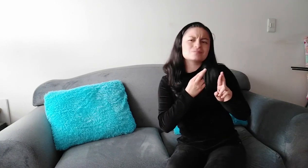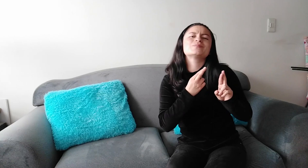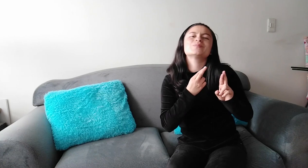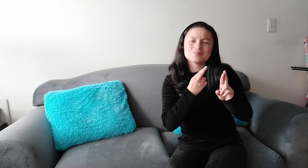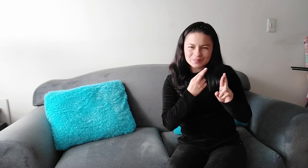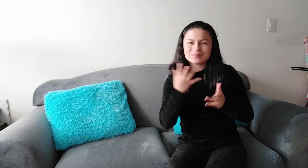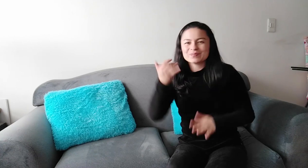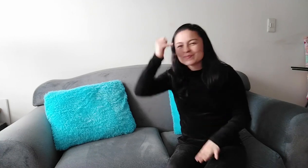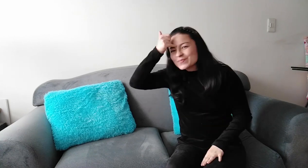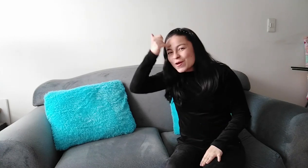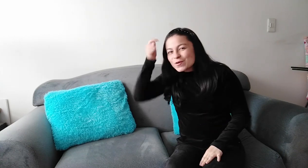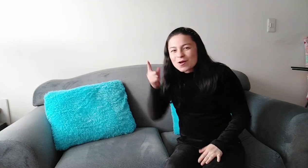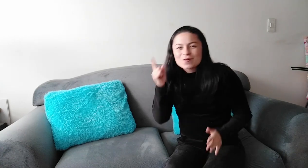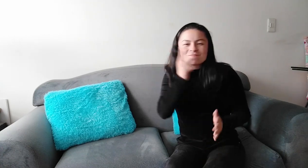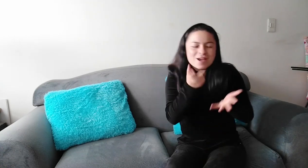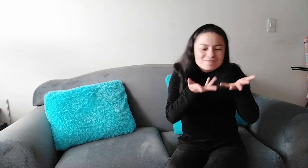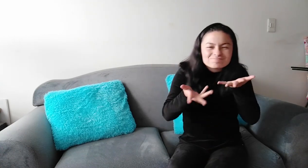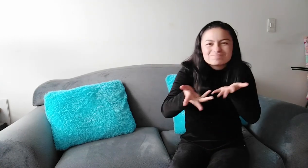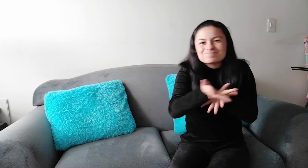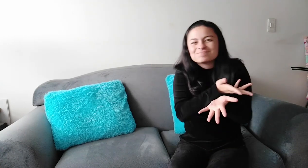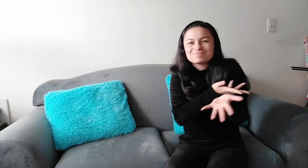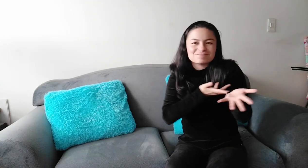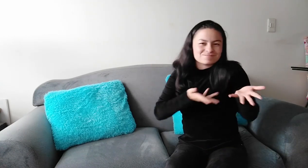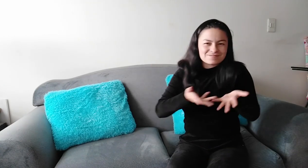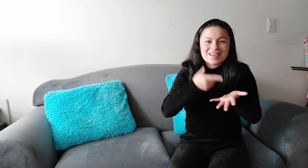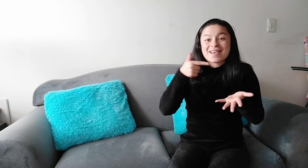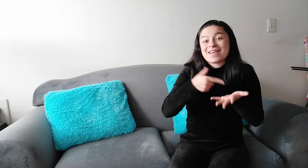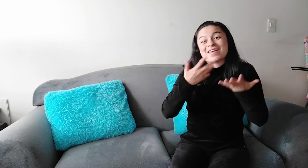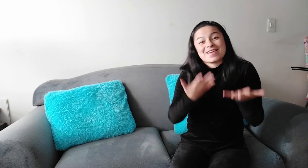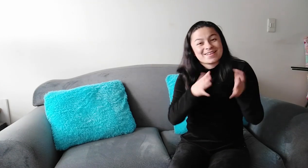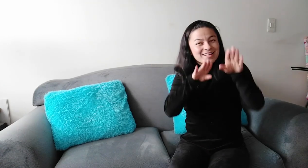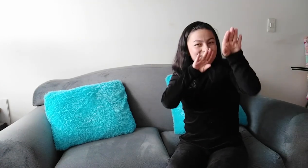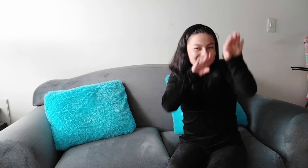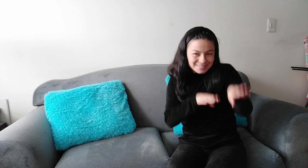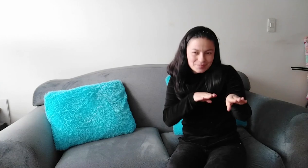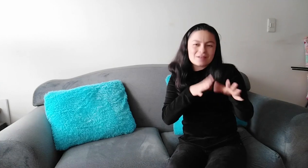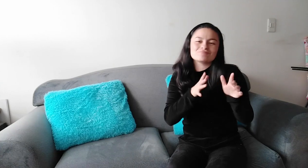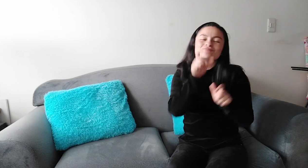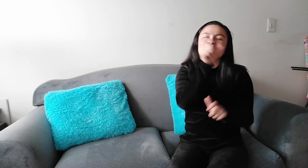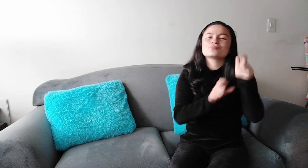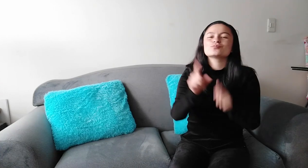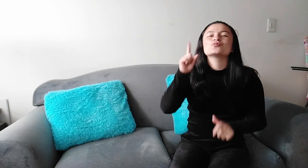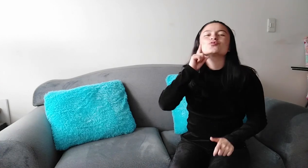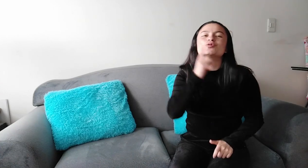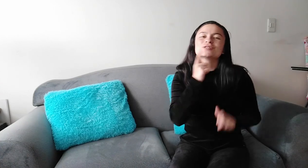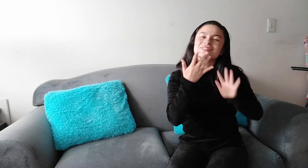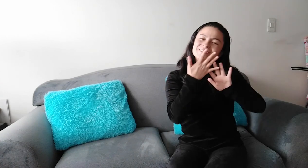Por eso, contar con representación de la comunidad sorda en este espacio es indispensable para resaltar la